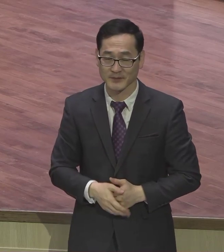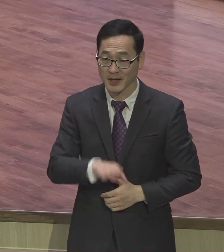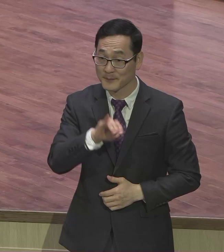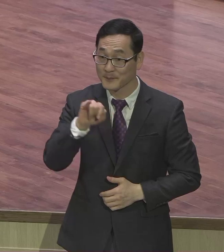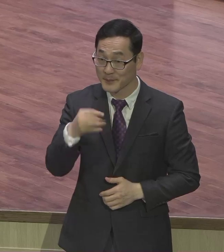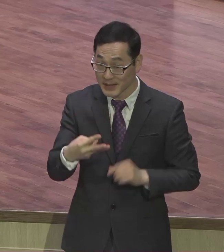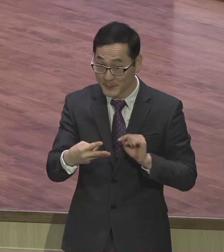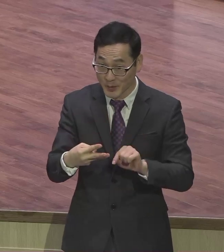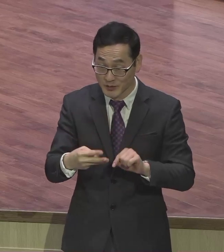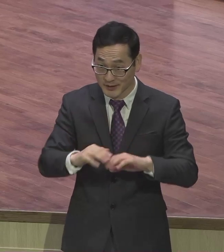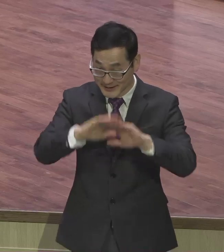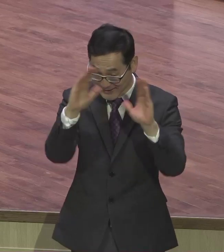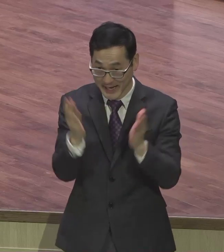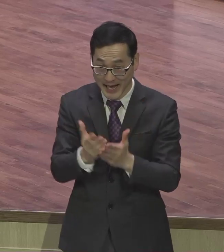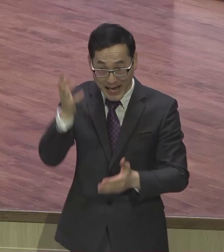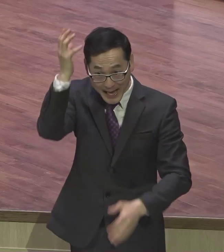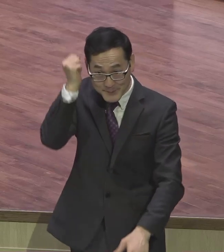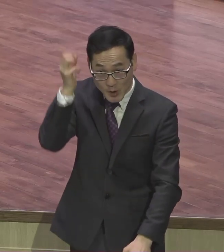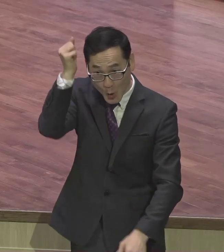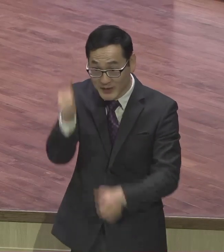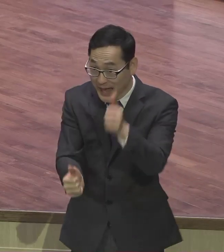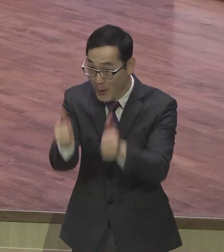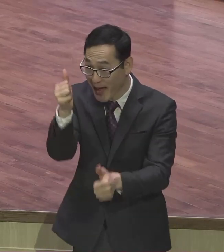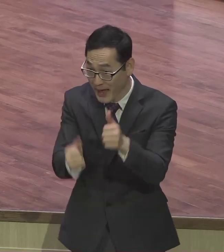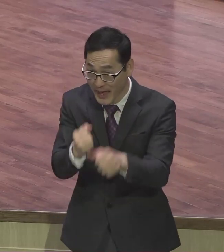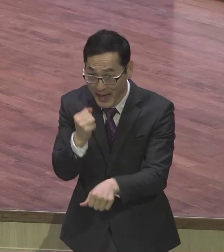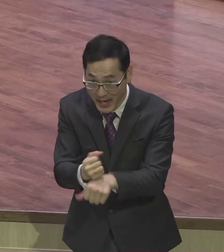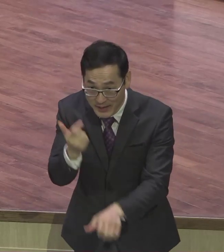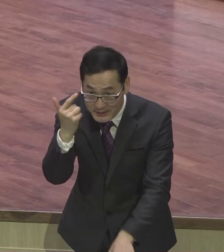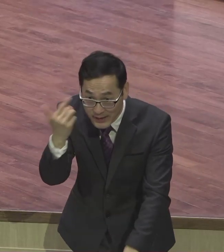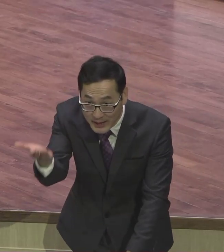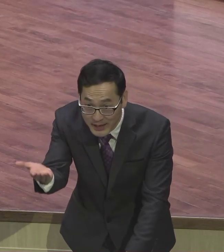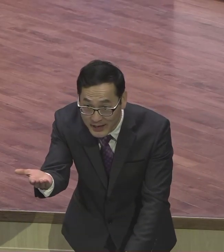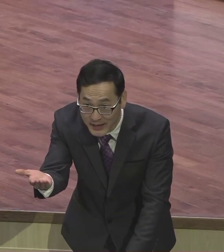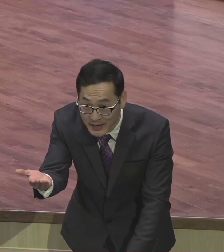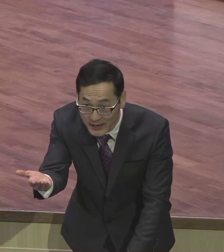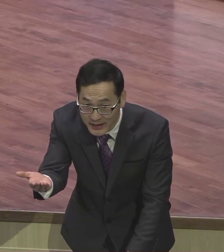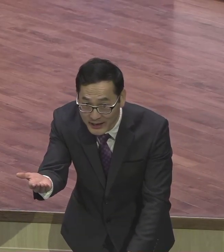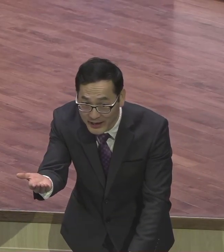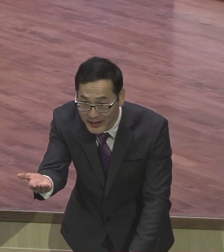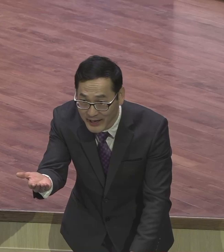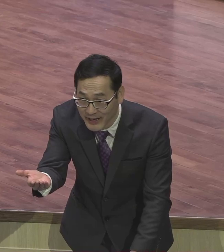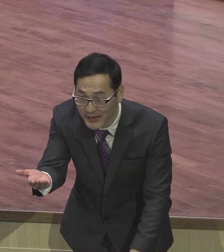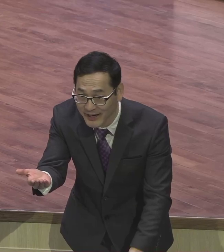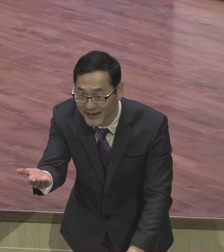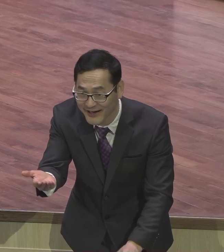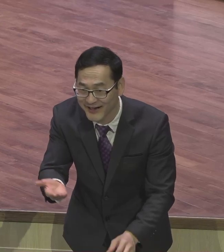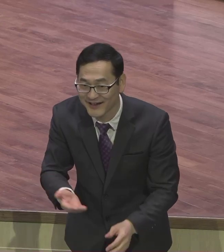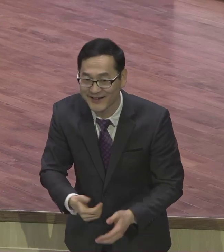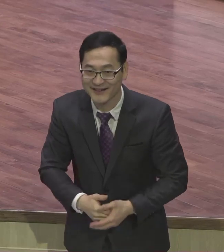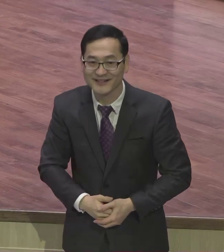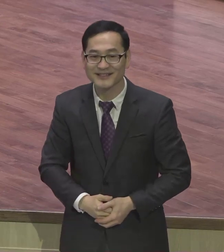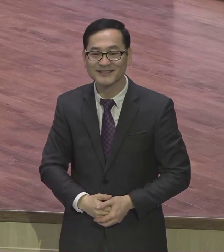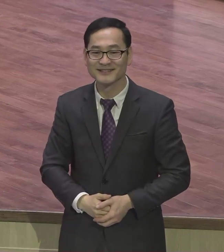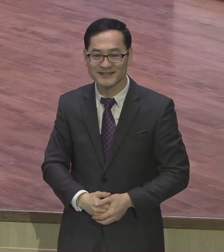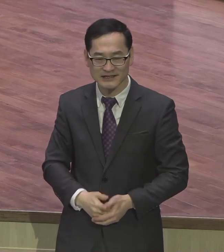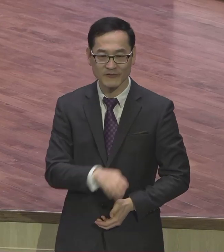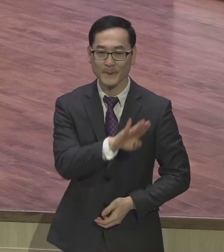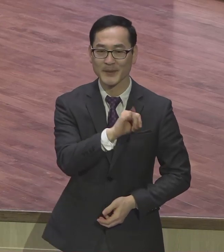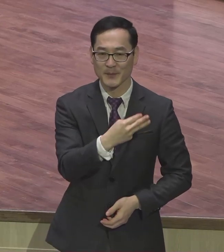전체를 한번 암송대회를 한번 해볼까요 암송대회 빌리포 1장부터 마지막 장까지